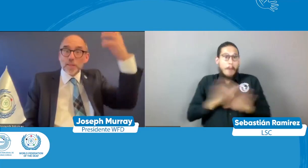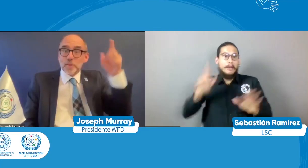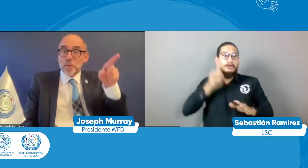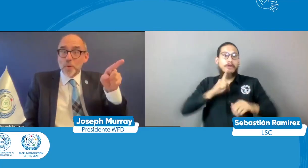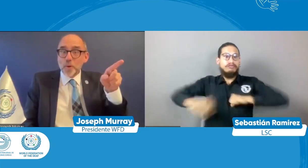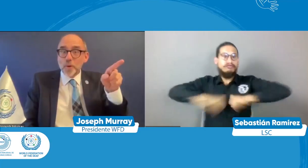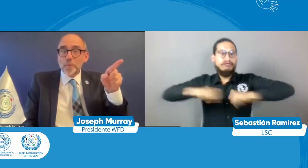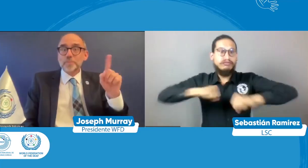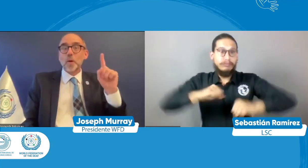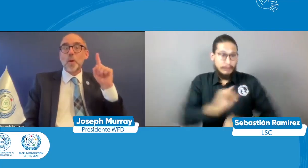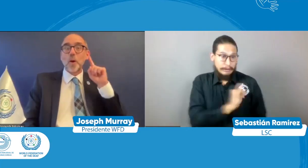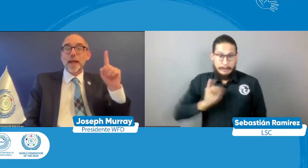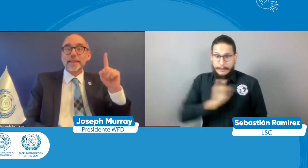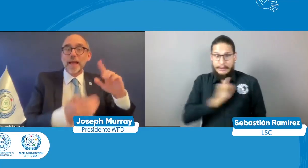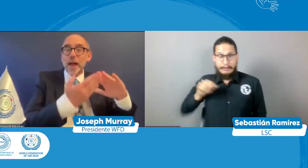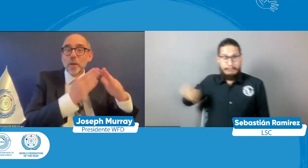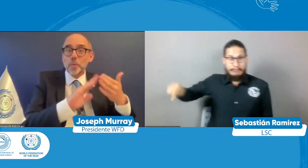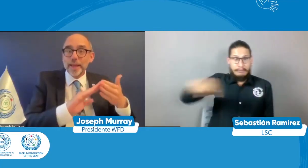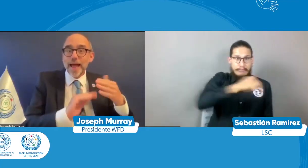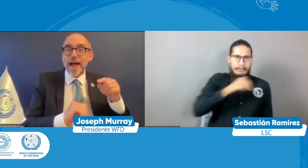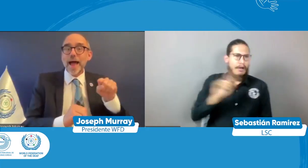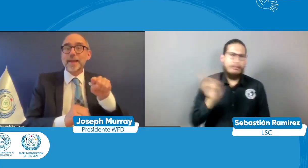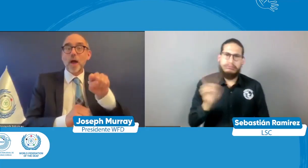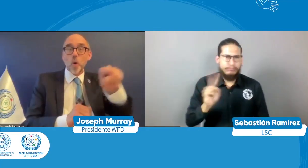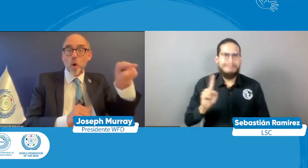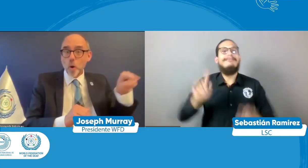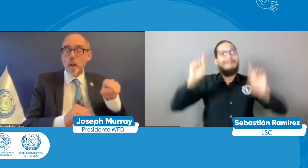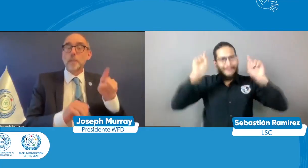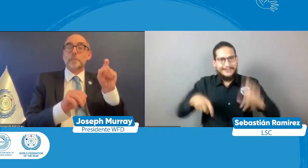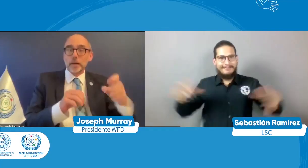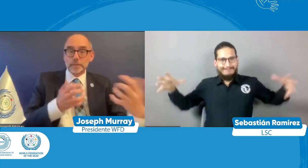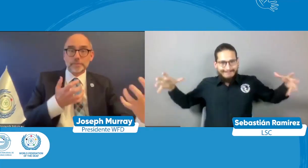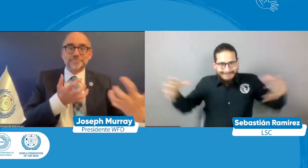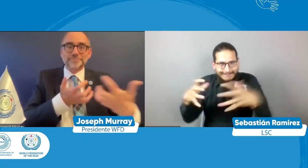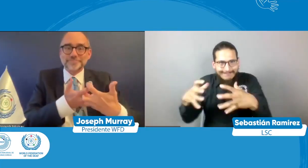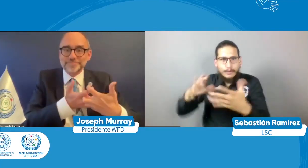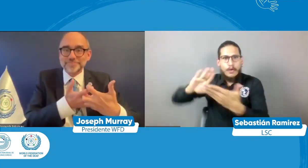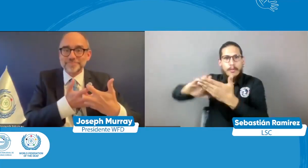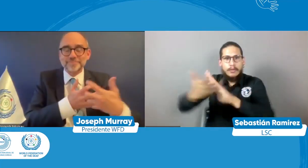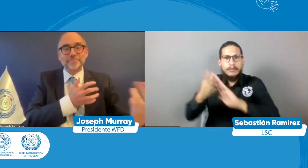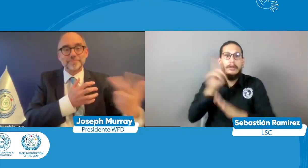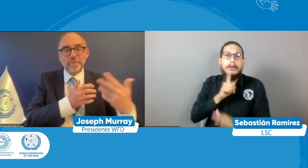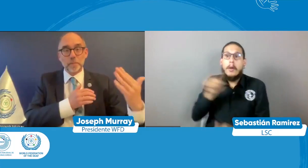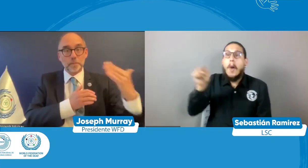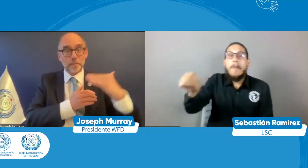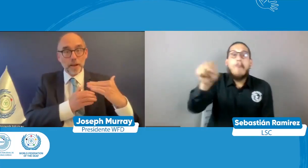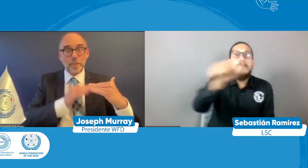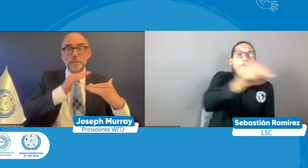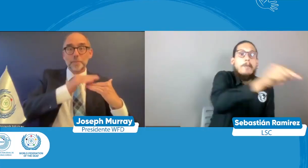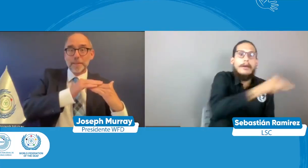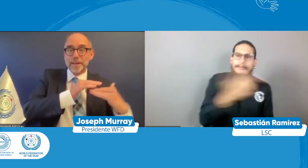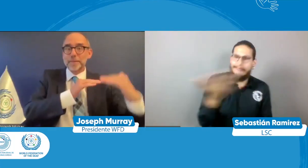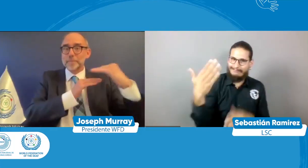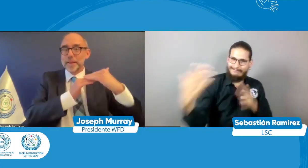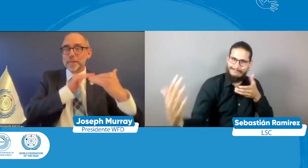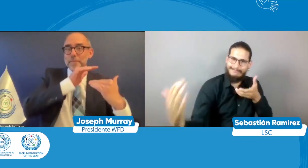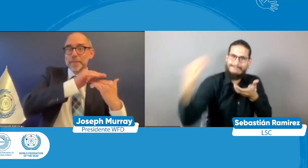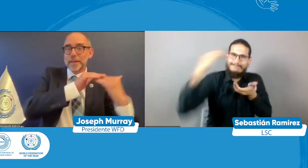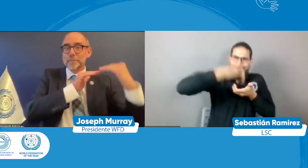y eso lo hacemos la comunidad lo hace para hacer incidencia con gobierno y con otros actores